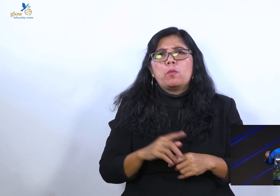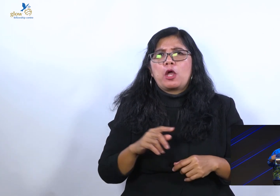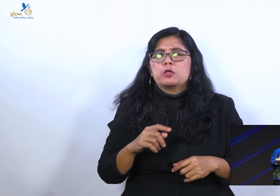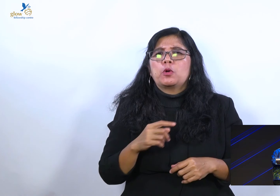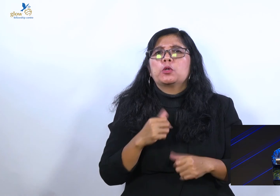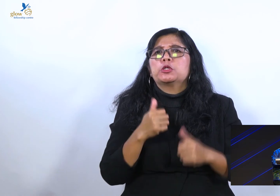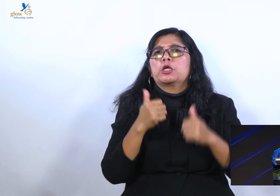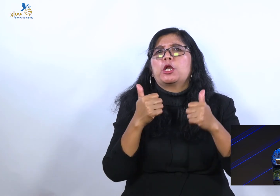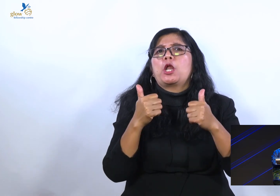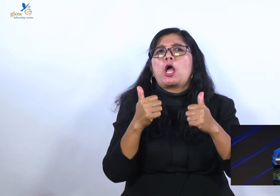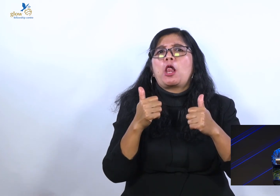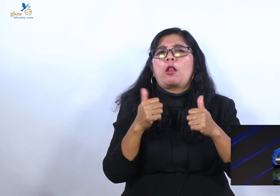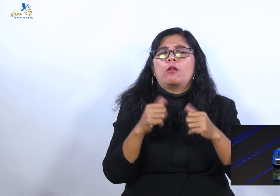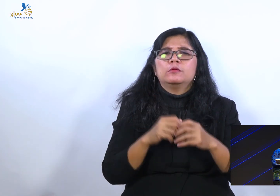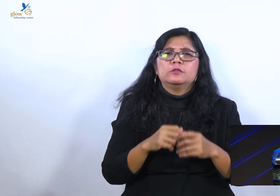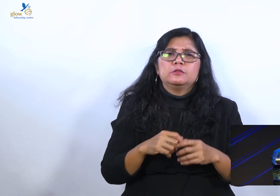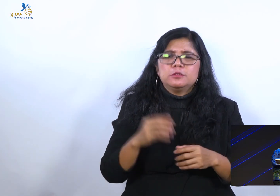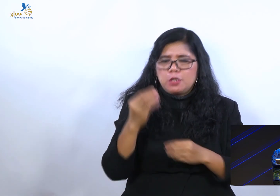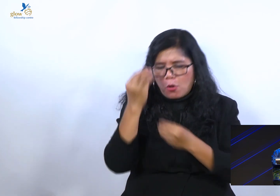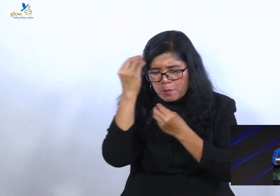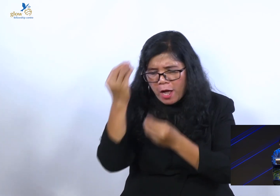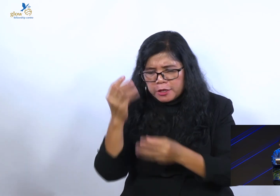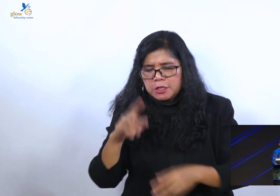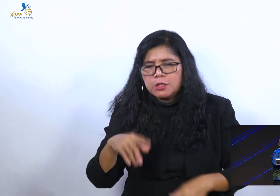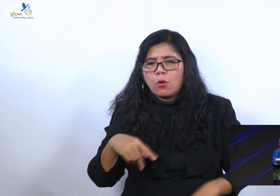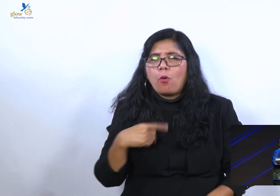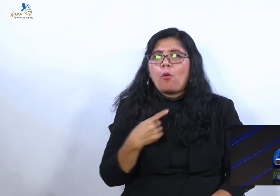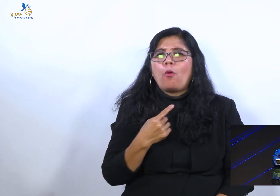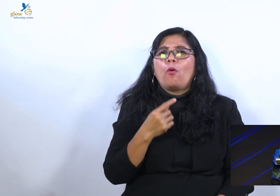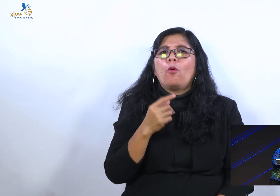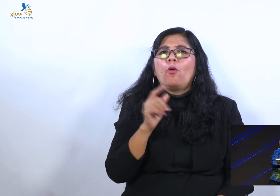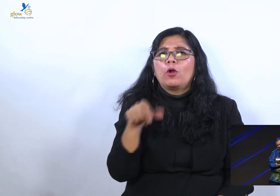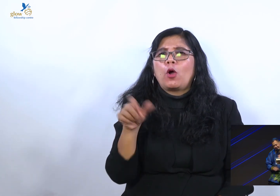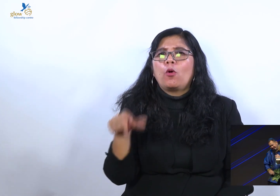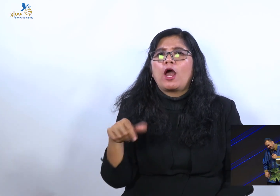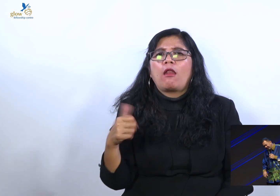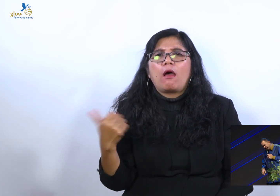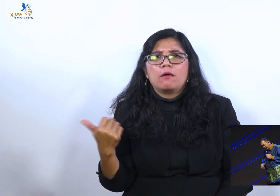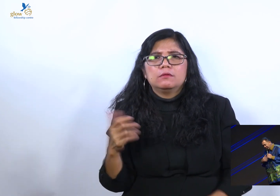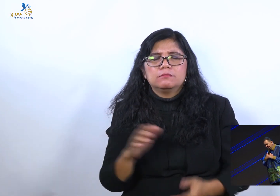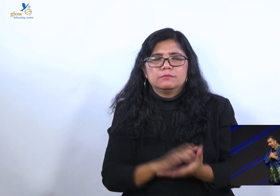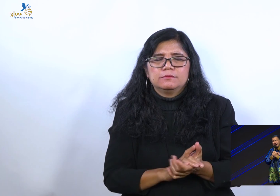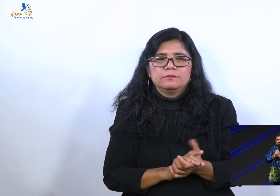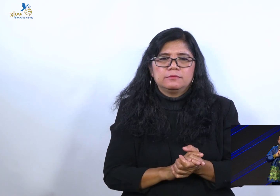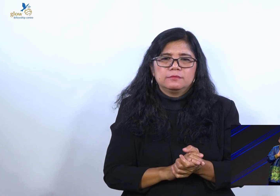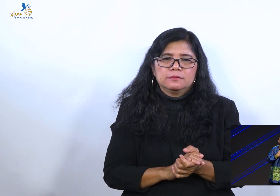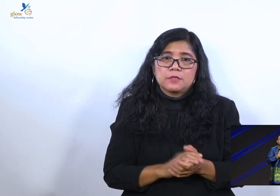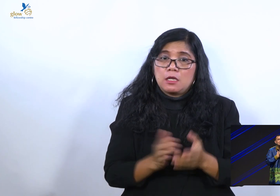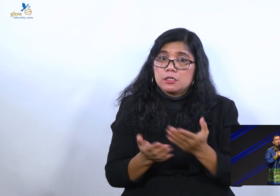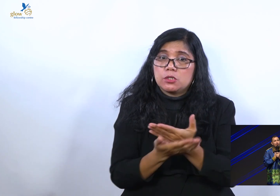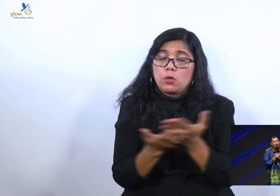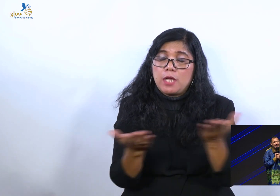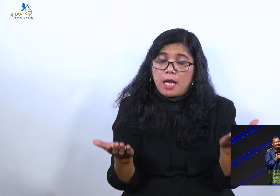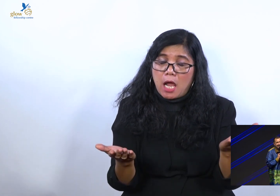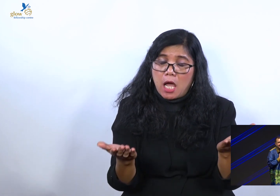orang yang dihargai orang. Tuhan saya hanya